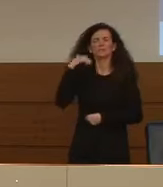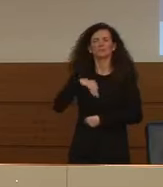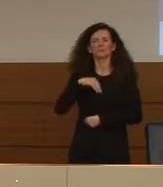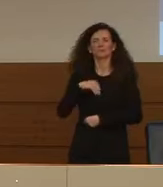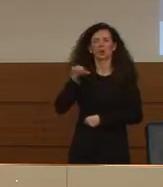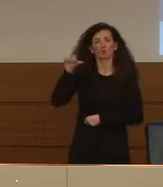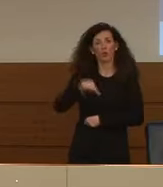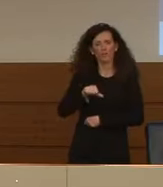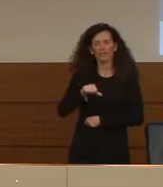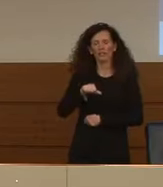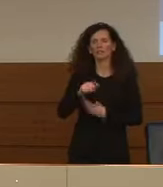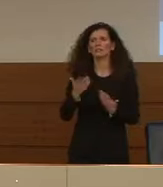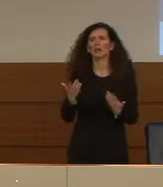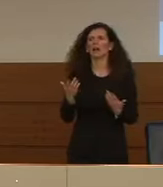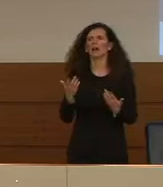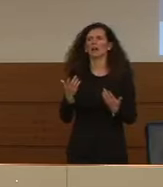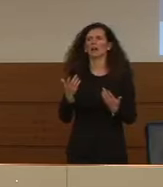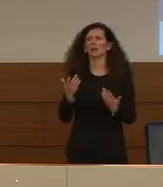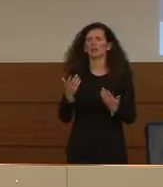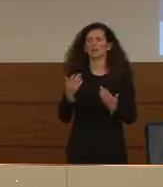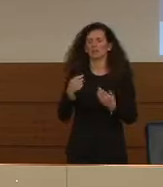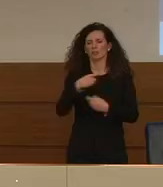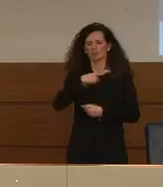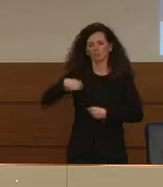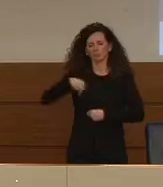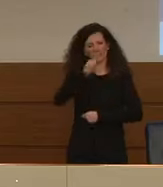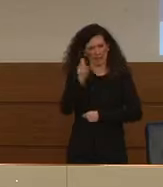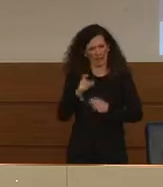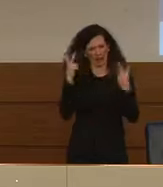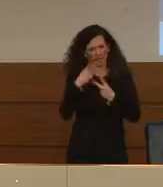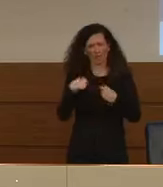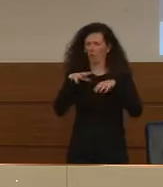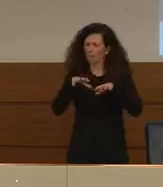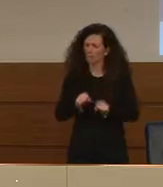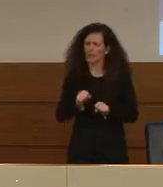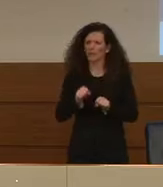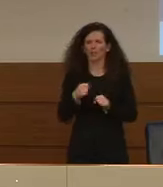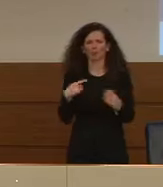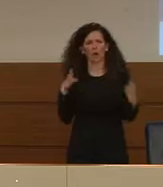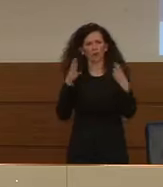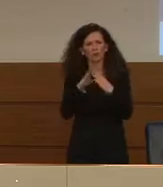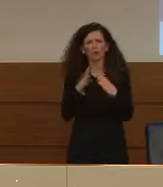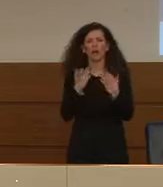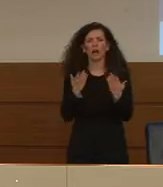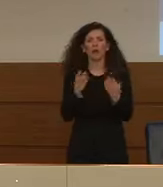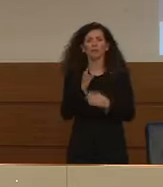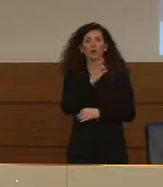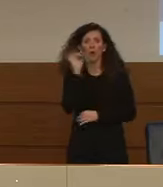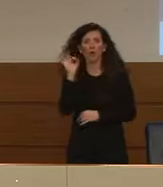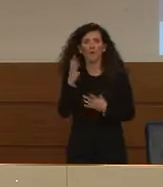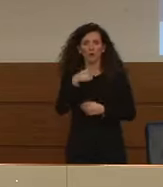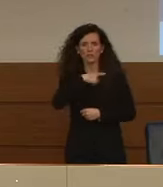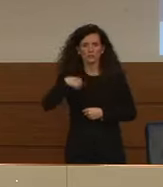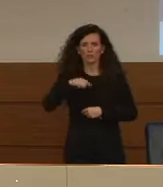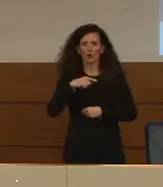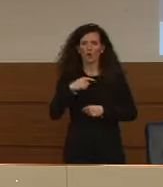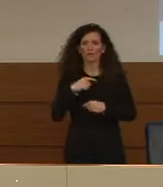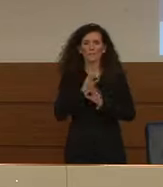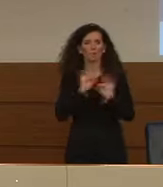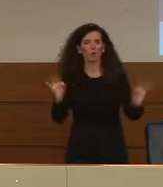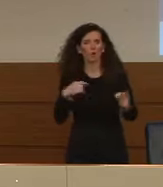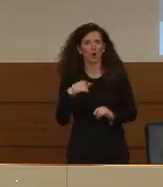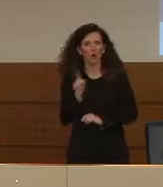sia frutto di impreparazione, ci siamo fatti cogliere impreparati, siamo stati sfortunati,